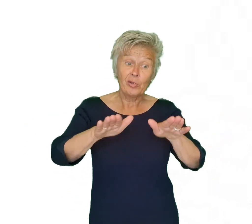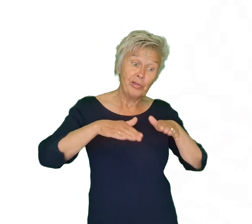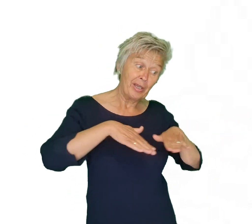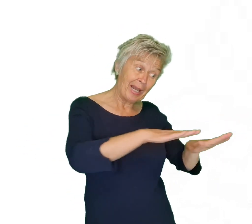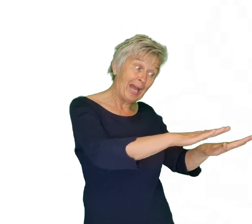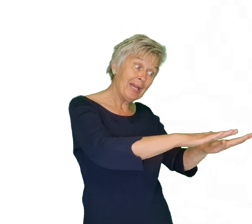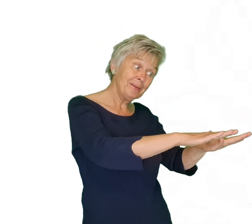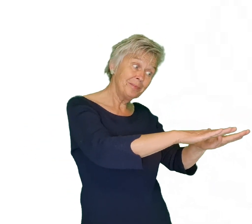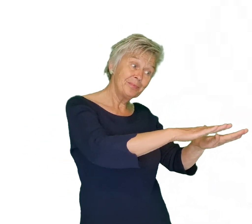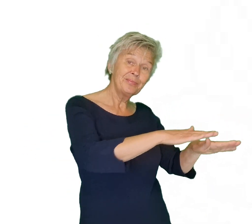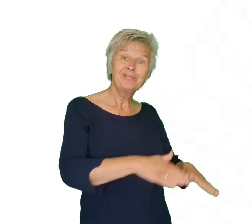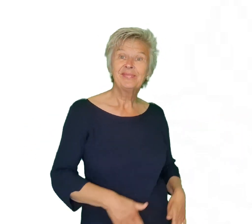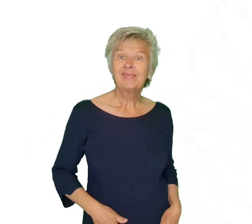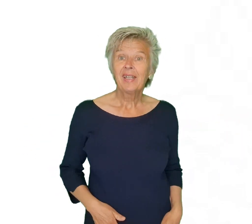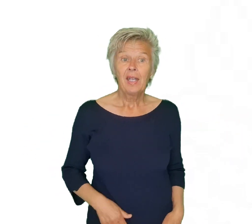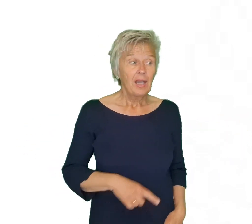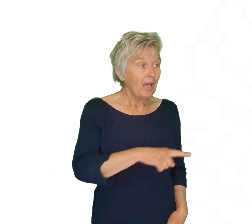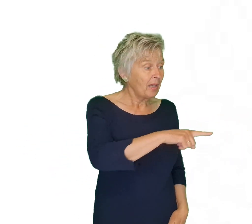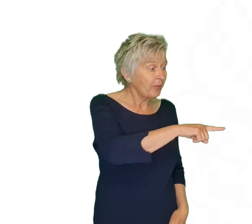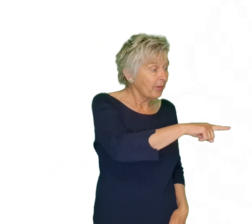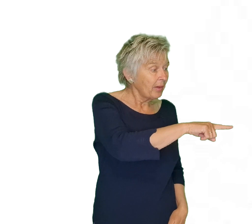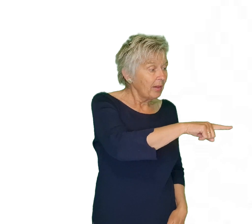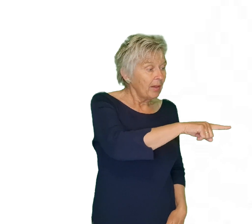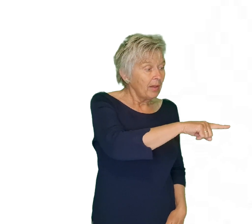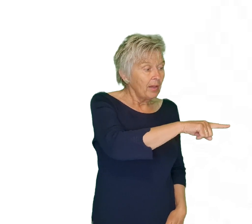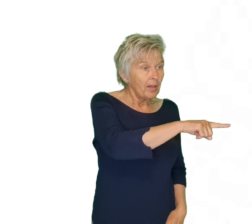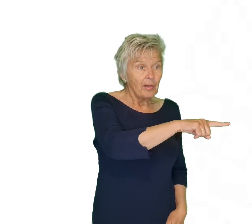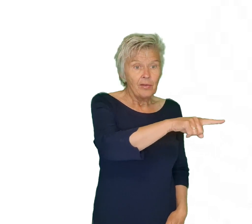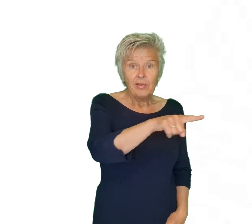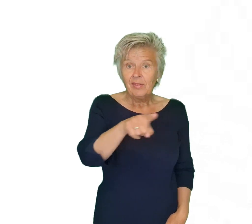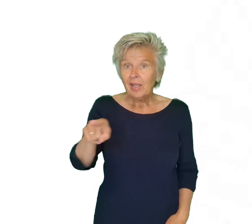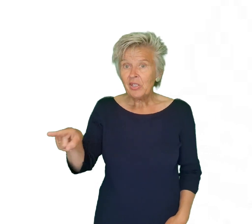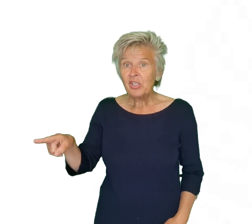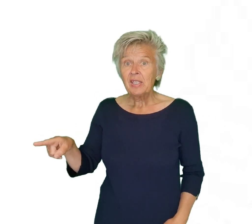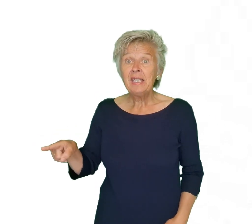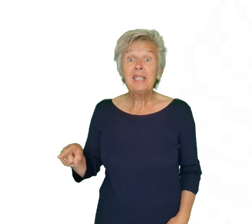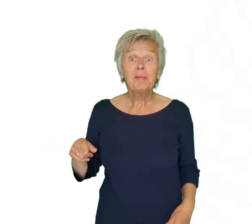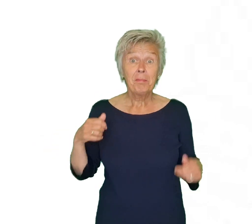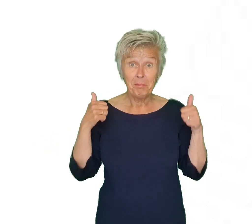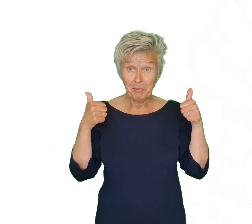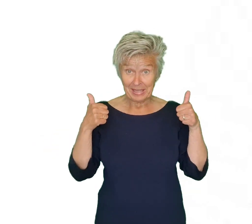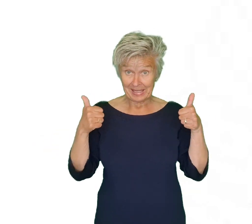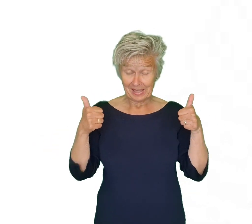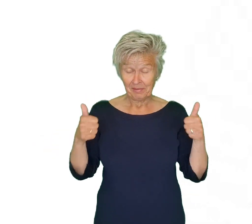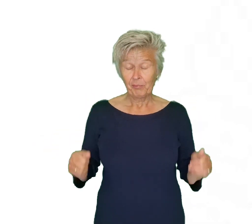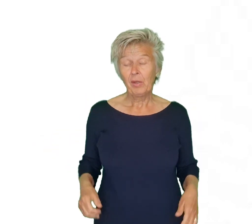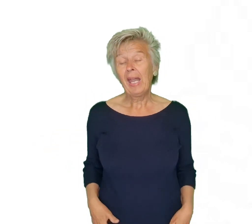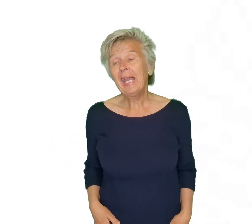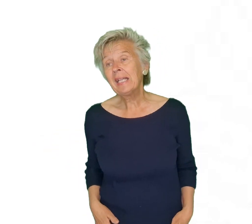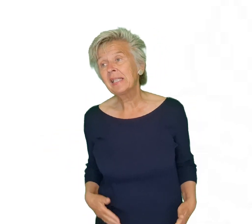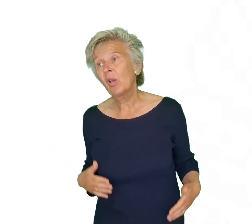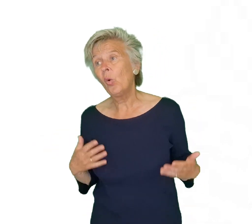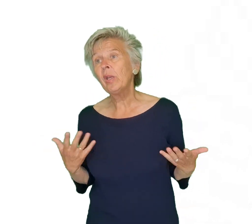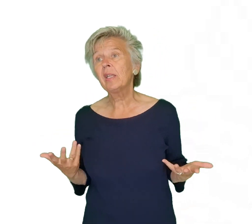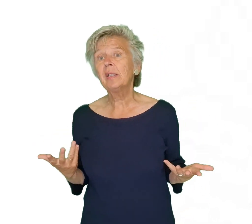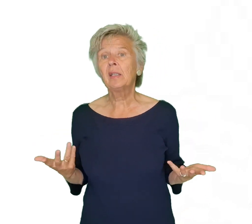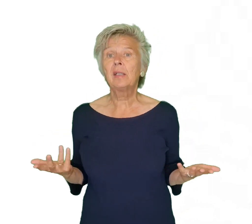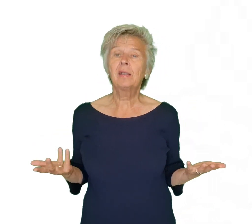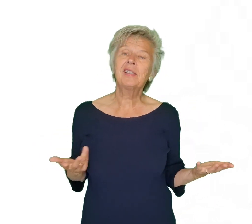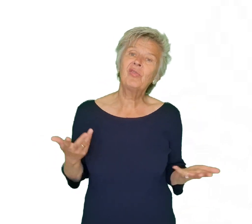ra En dan Dat is niet mis Nou eigenlijk hoor je Dat is weer